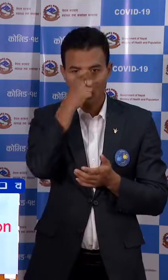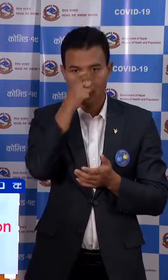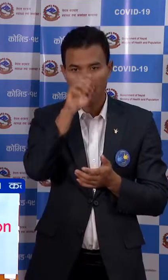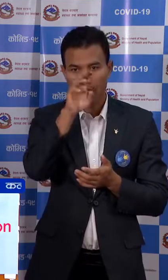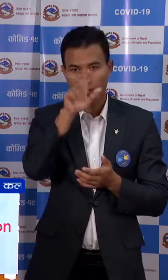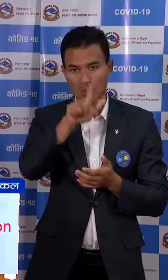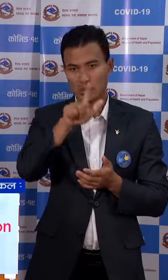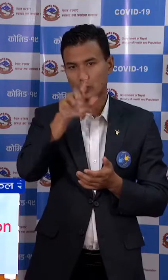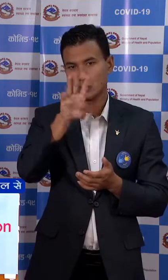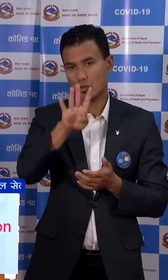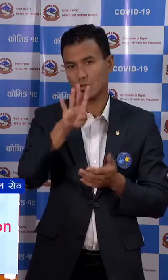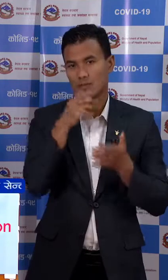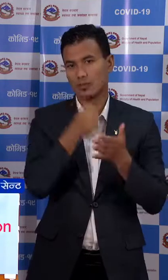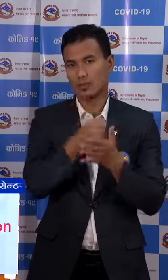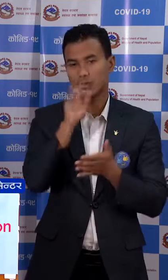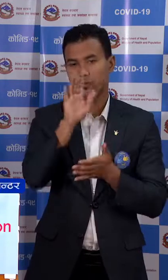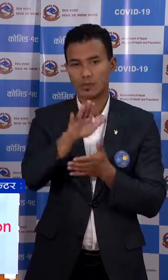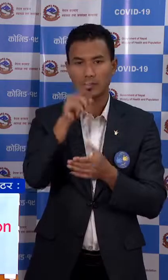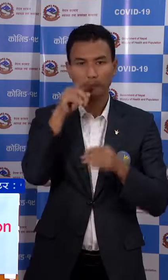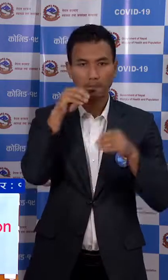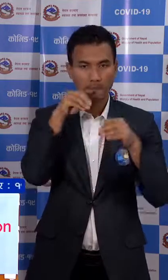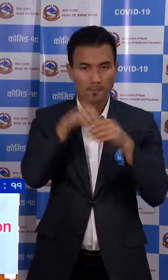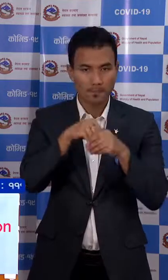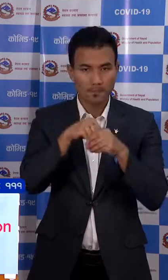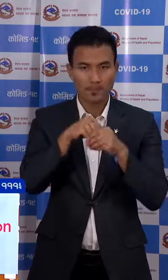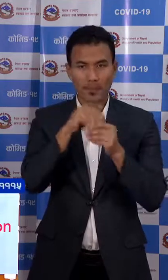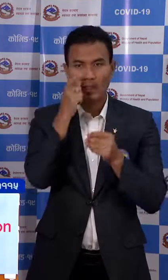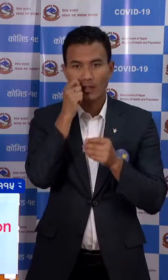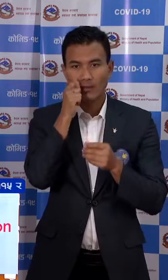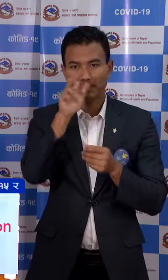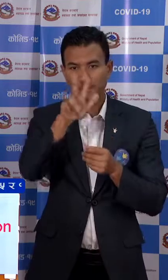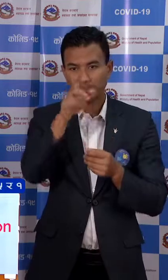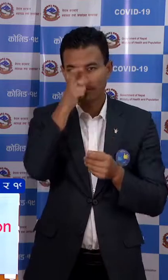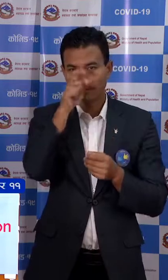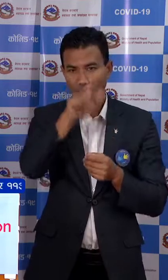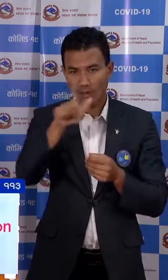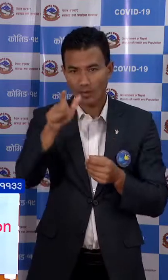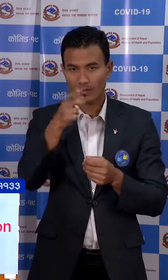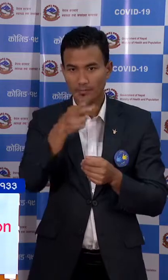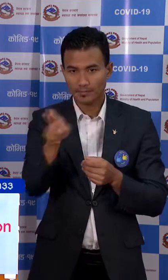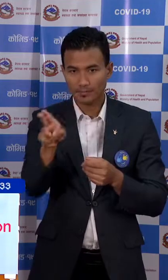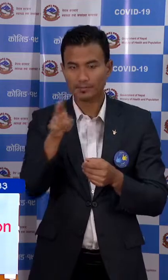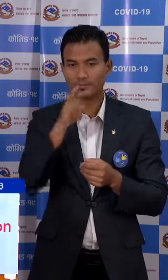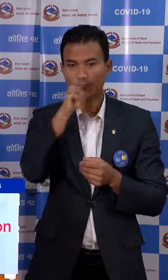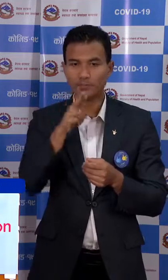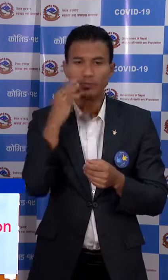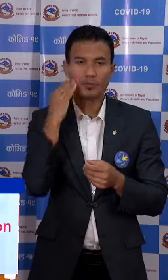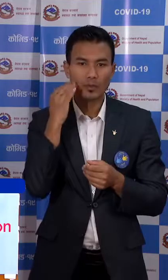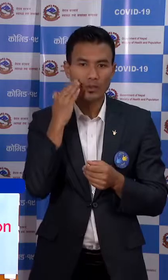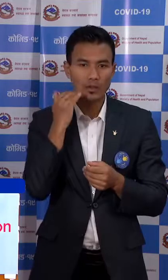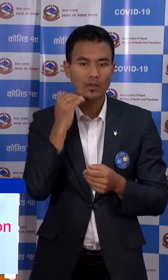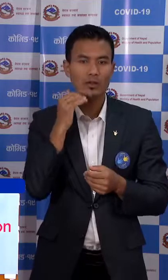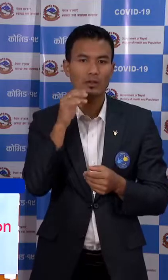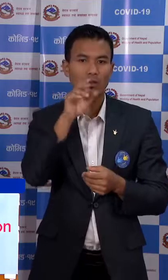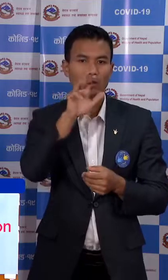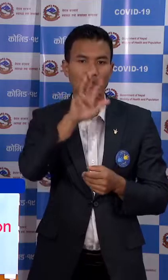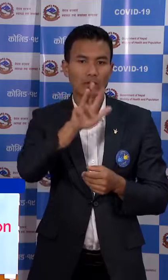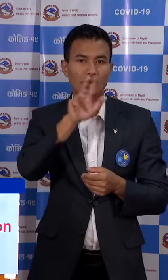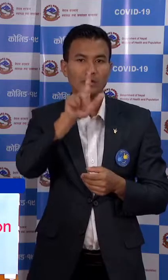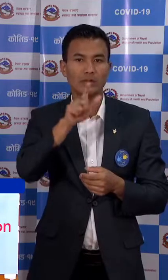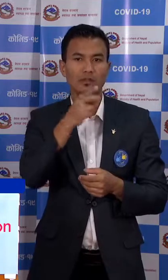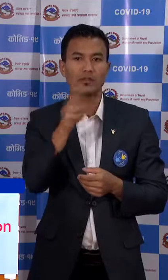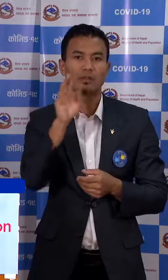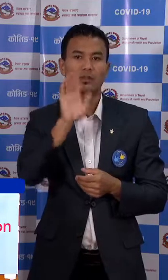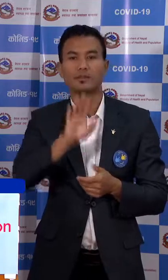चवत्तर पुगे को छा जस्मद्दे पुरुष आट से सततर जना र महिला संतान्द